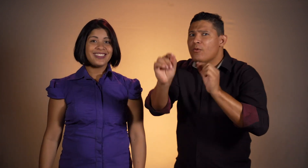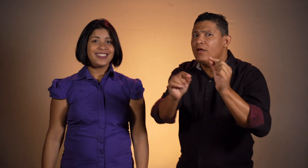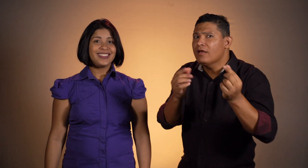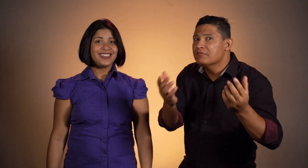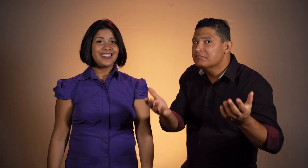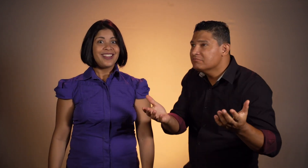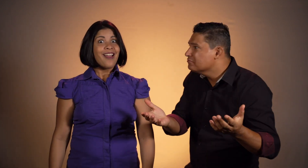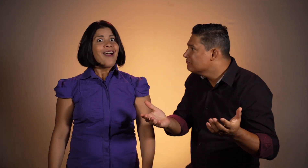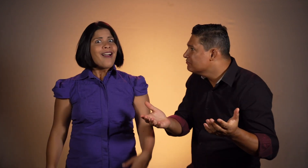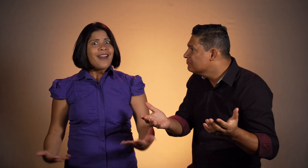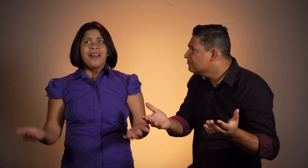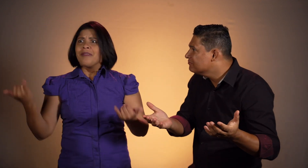O que será?